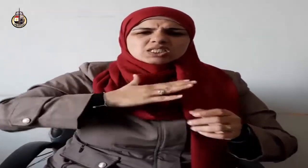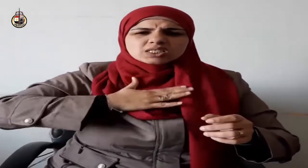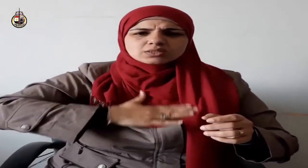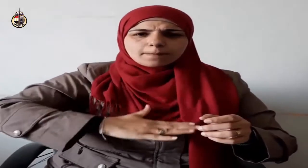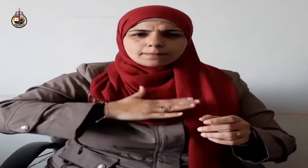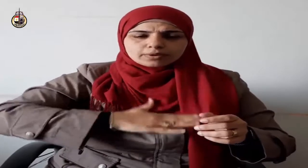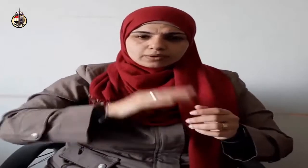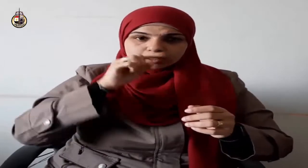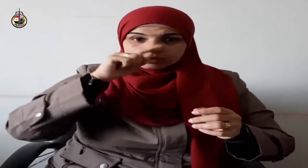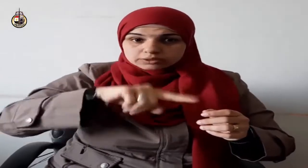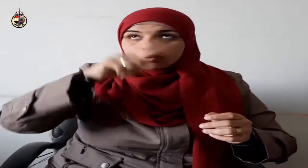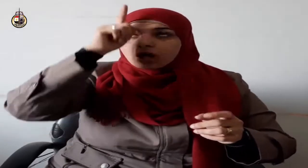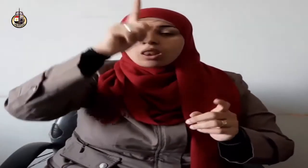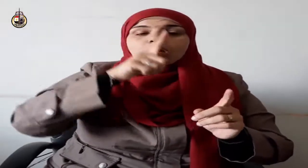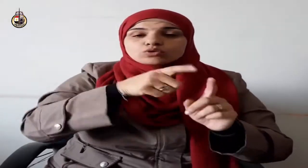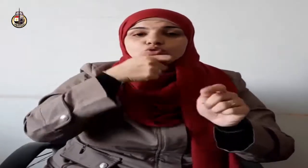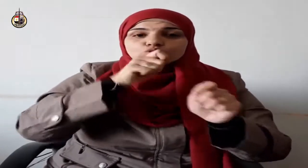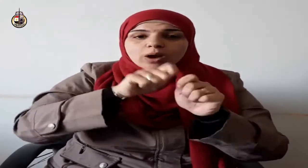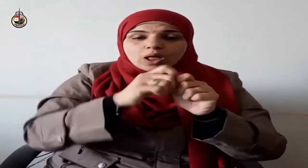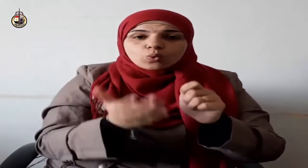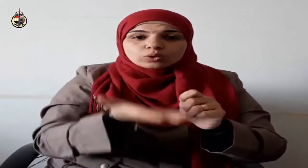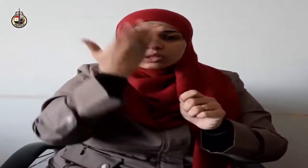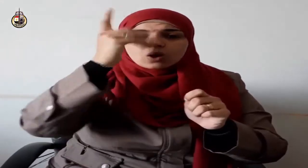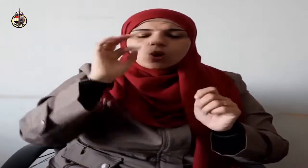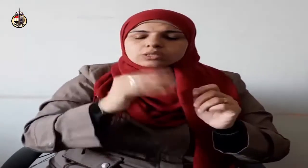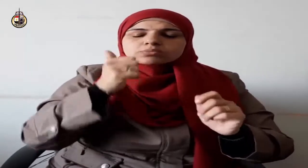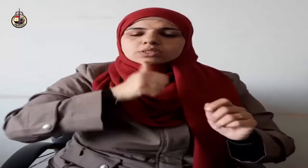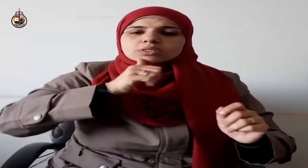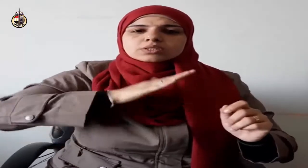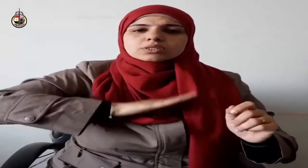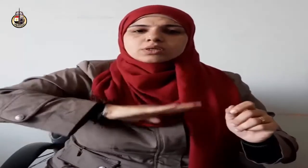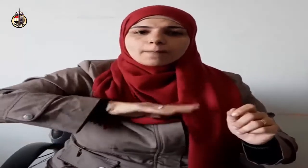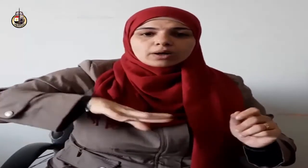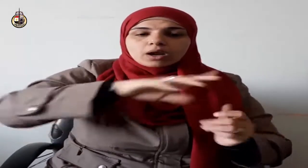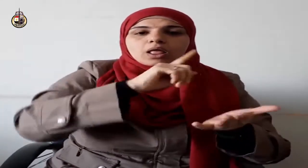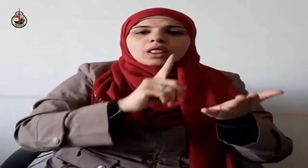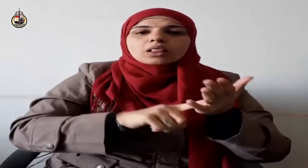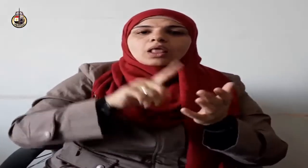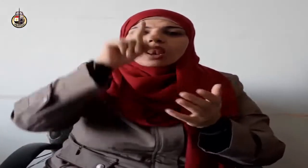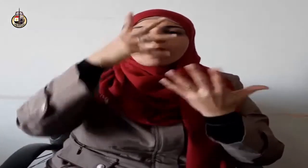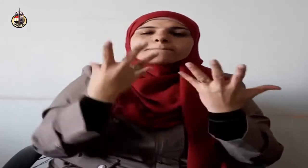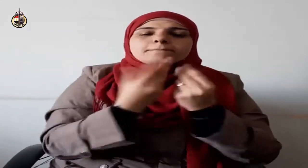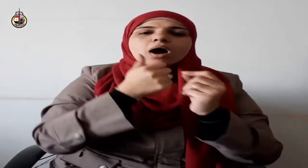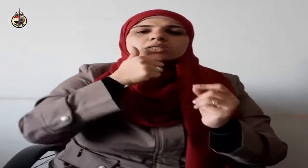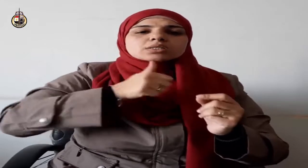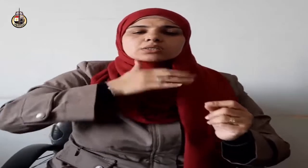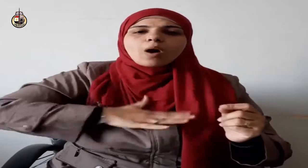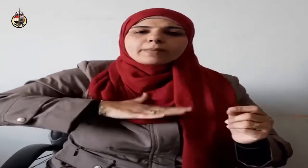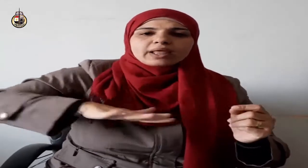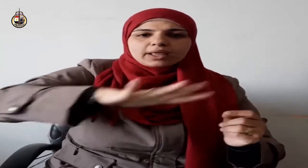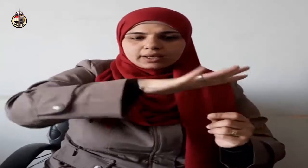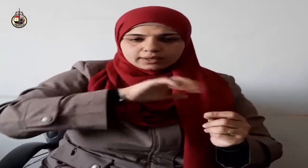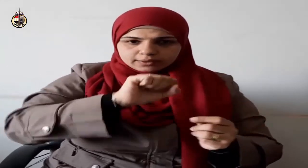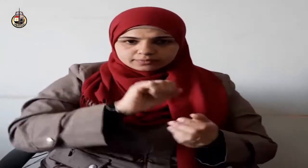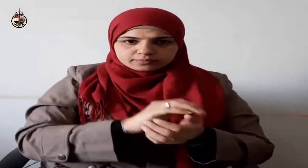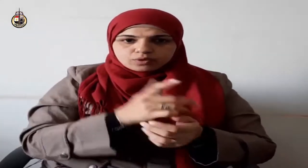ربه لا يغفل عنه في سره وجهره في حركاته وسكناته